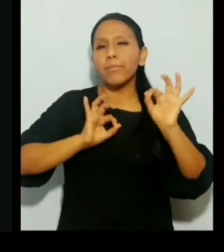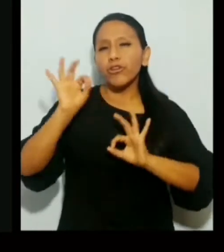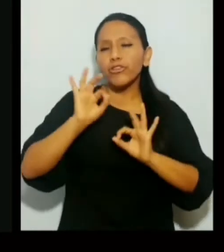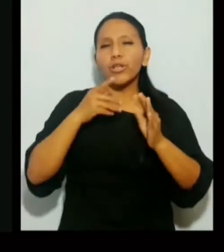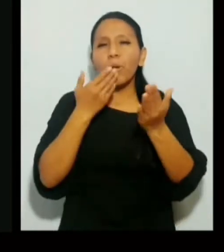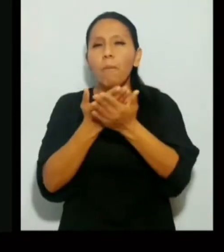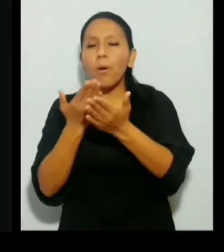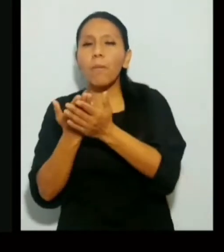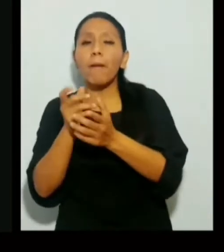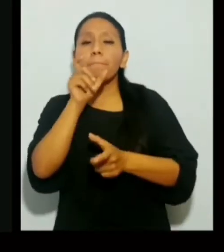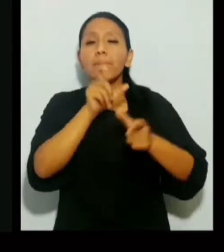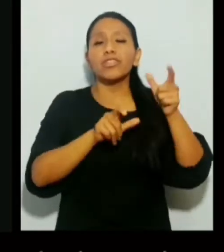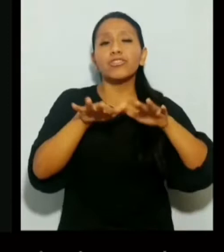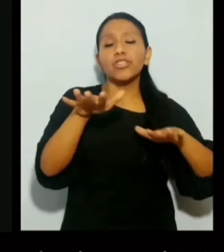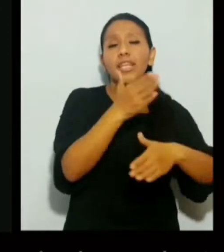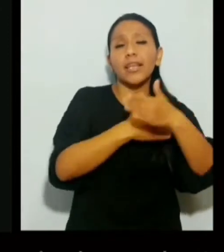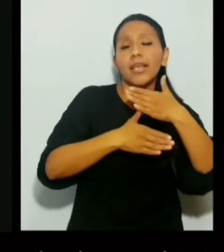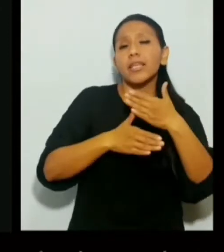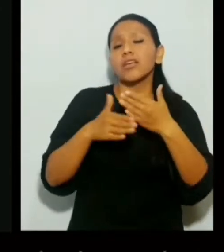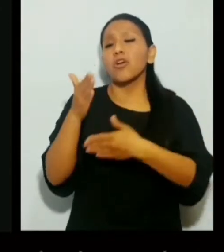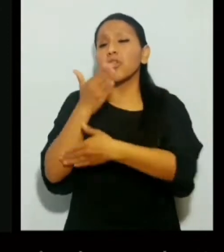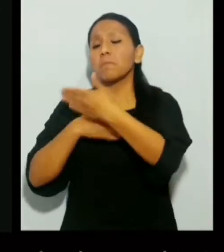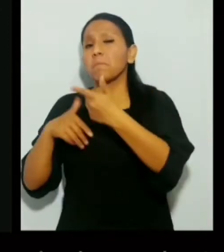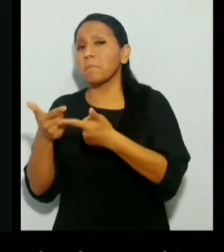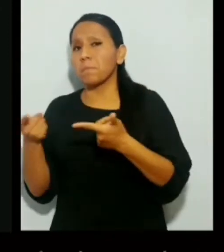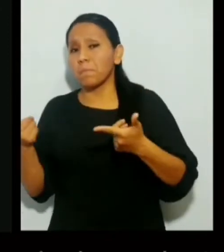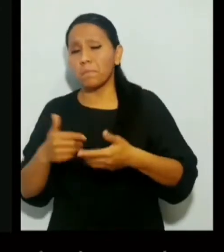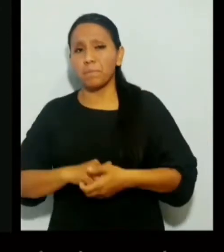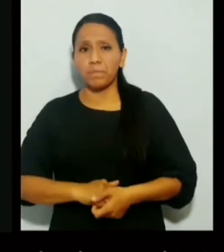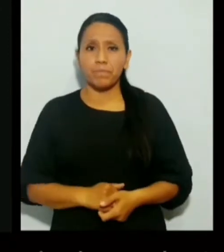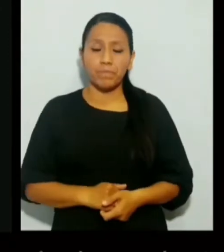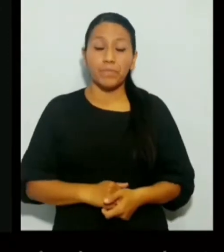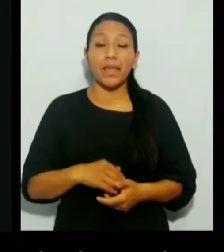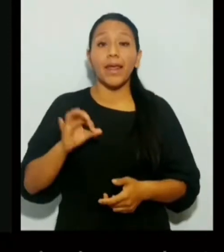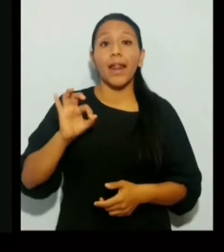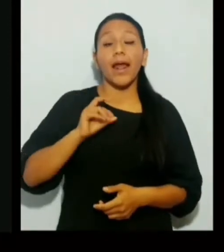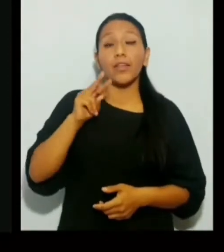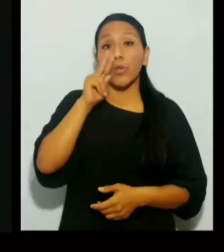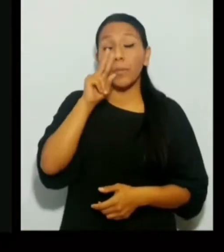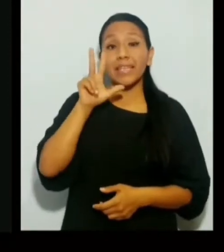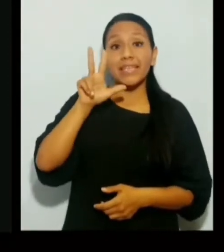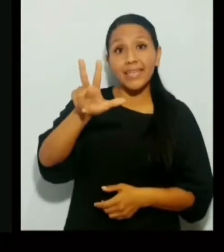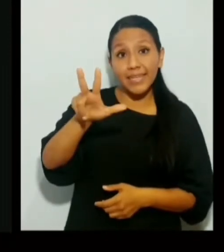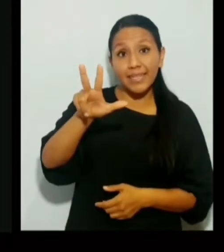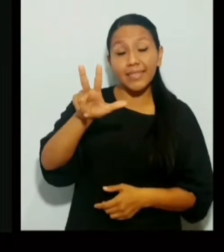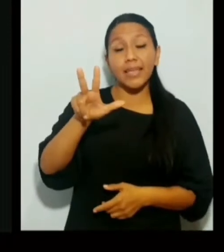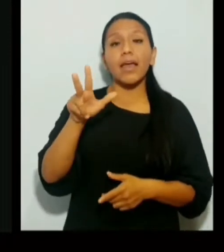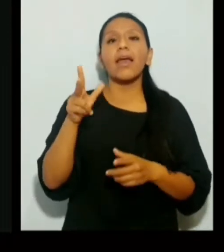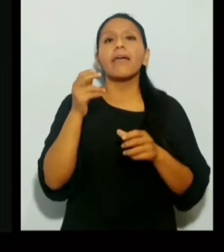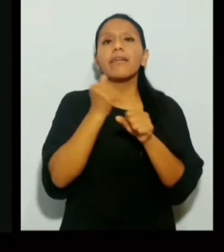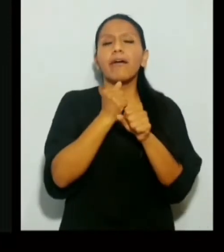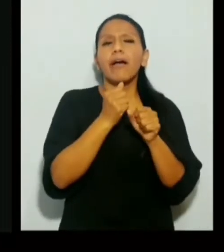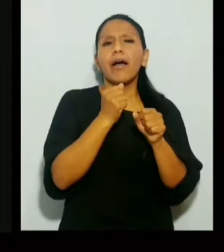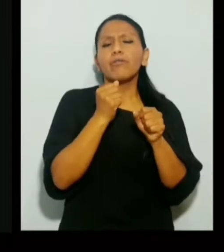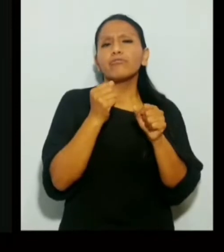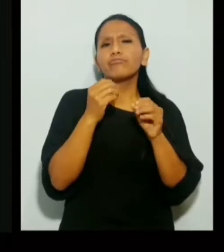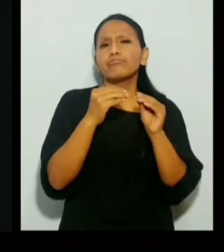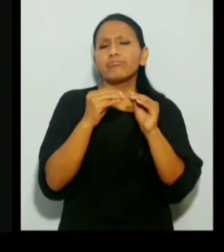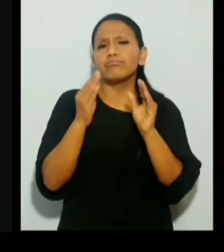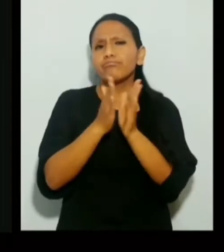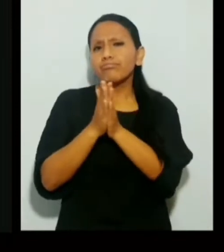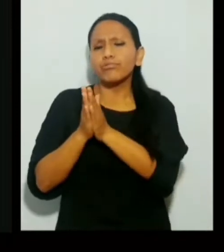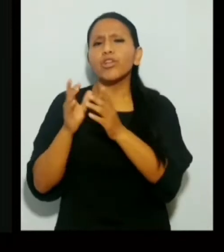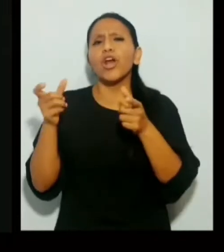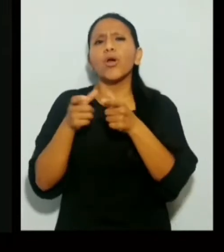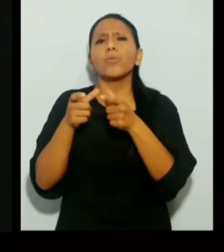propuestas para personas con y sin discapacidad. Y también desde el año 2003 trabajamos codo a codo con la Comisión